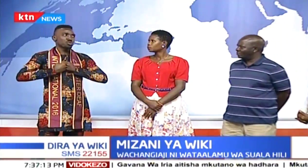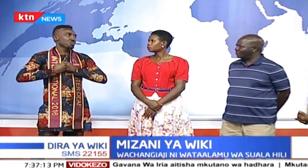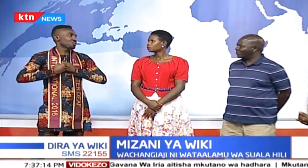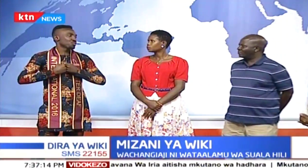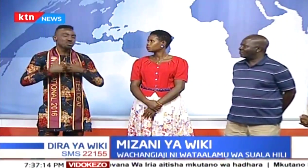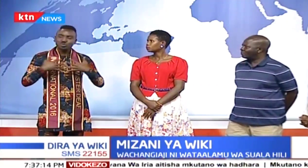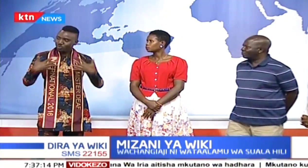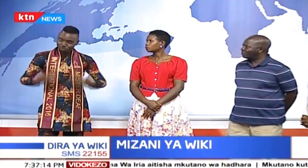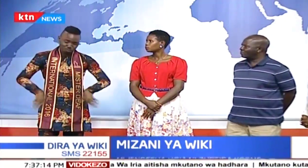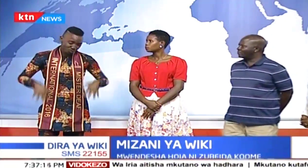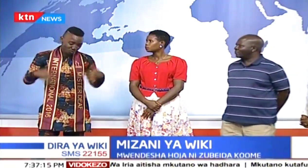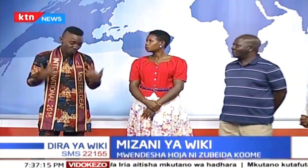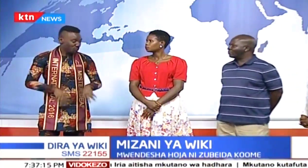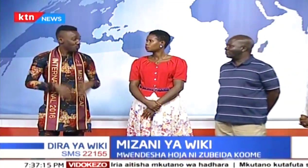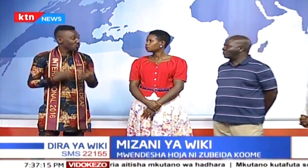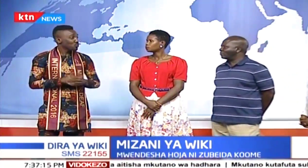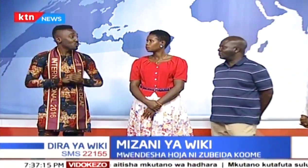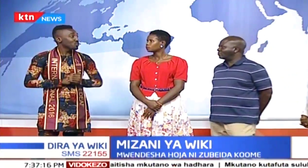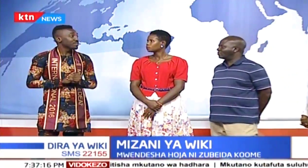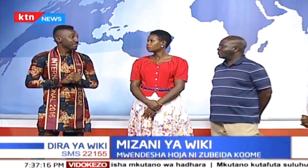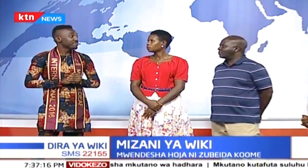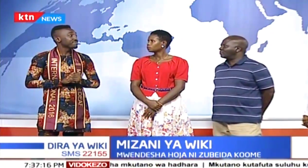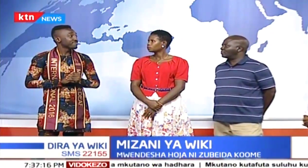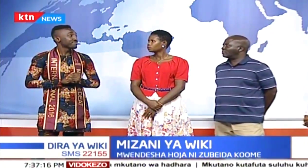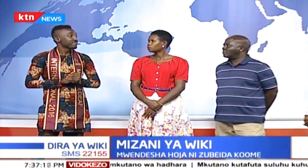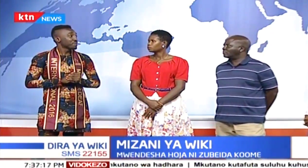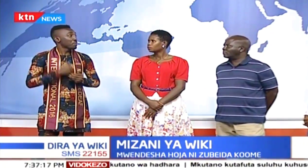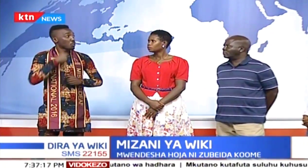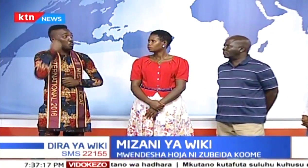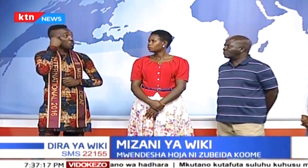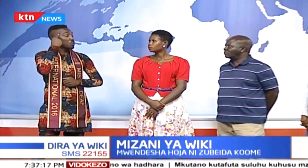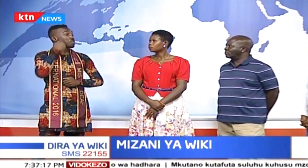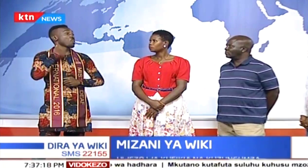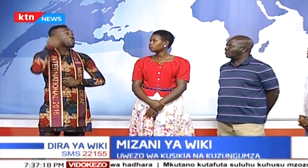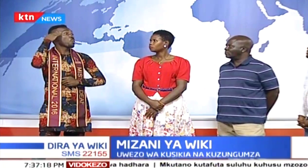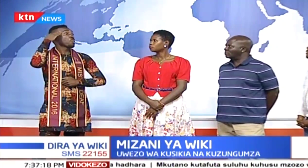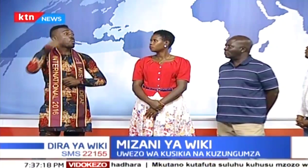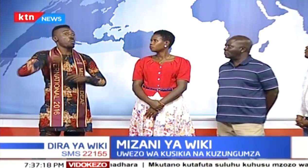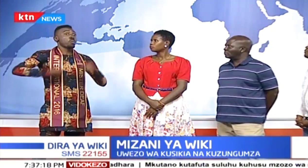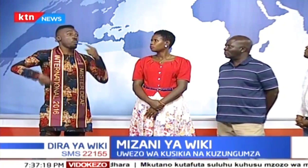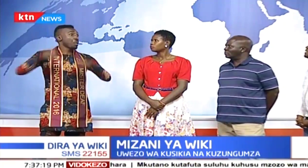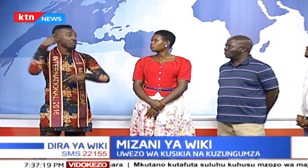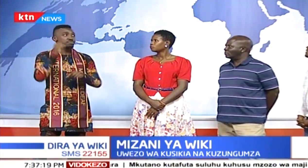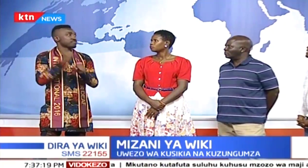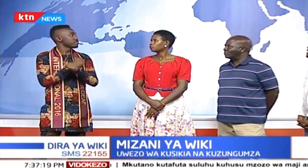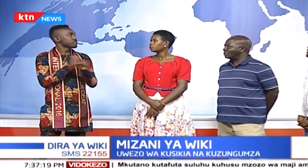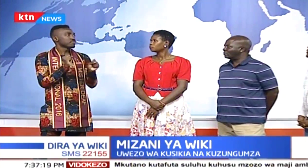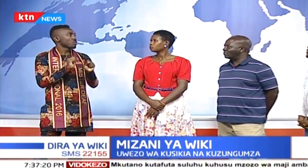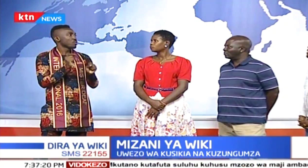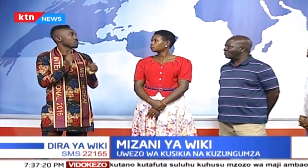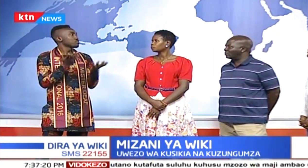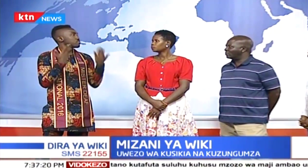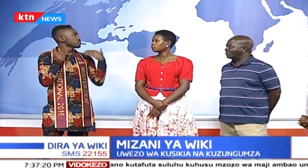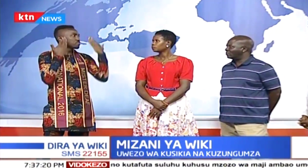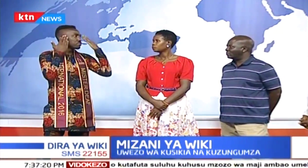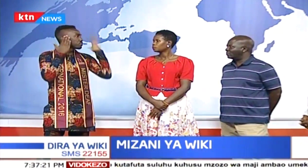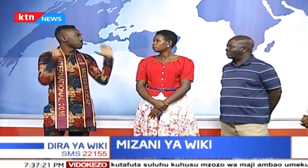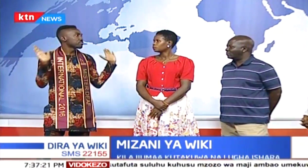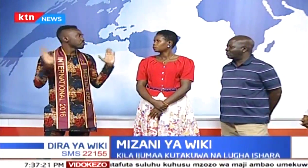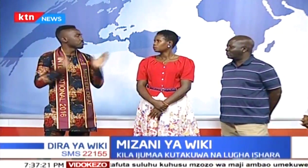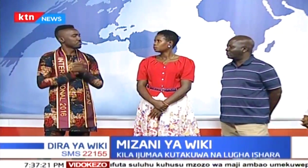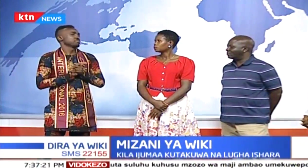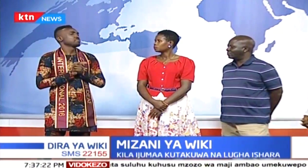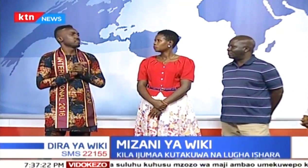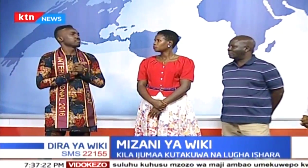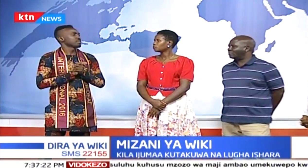walikutana pa moja, na ilikuwa ni shuguli kubwa. Kwa sababu, mimi nilifikiria nitakua kama watu watana